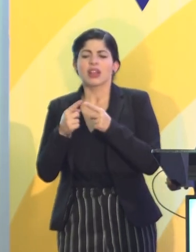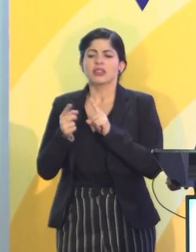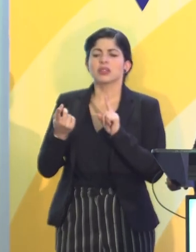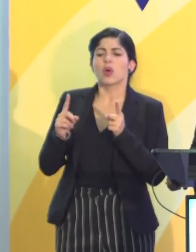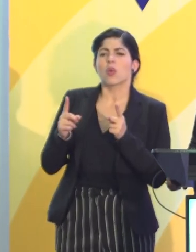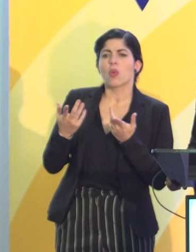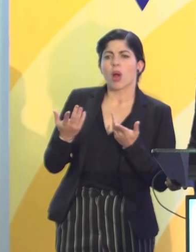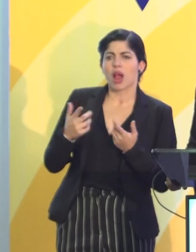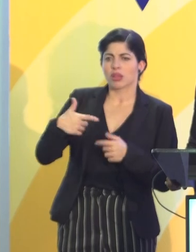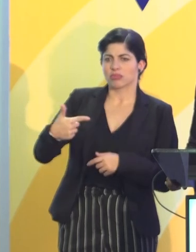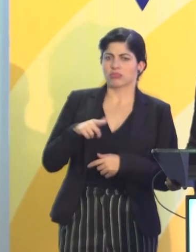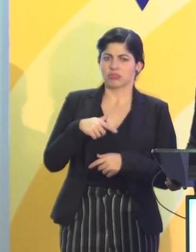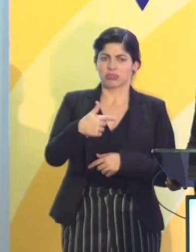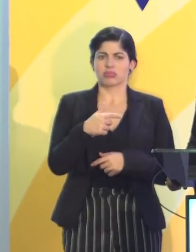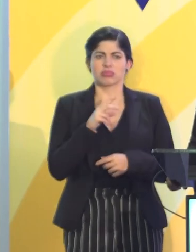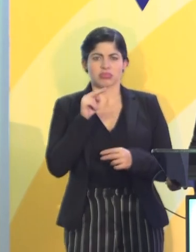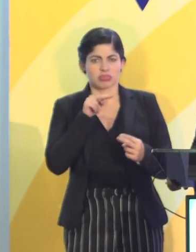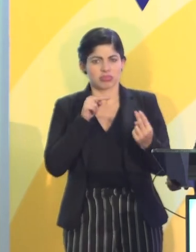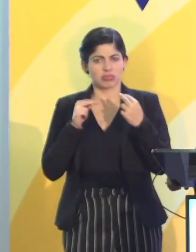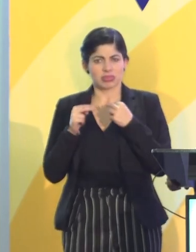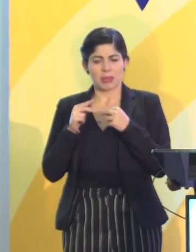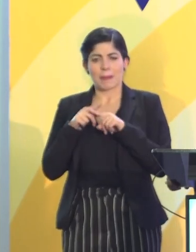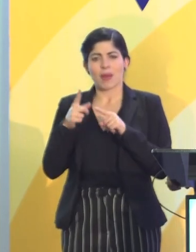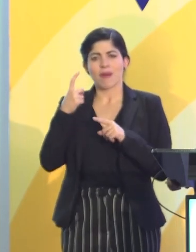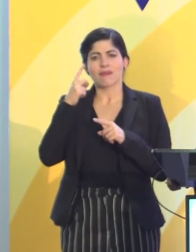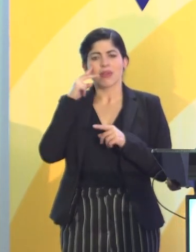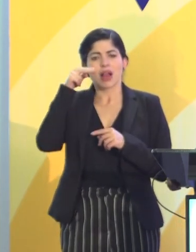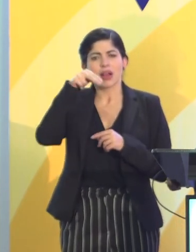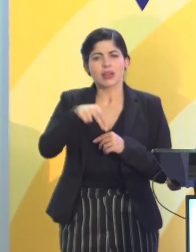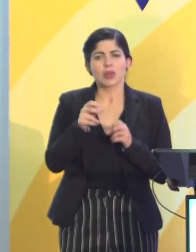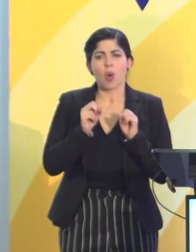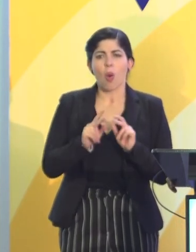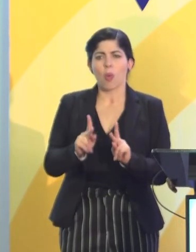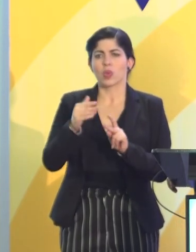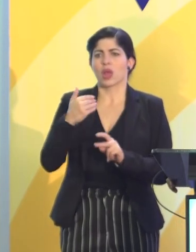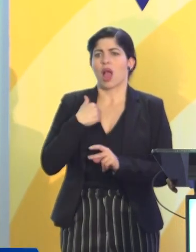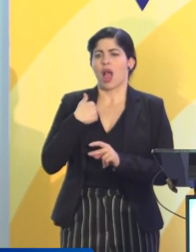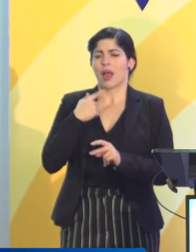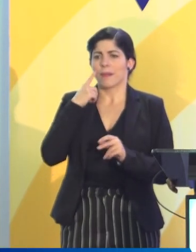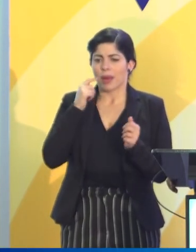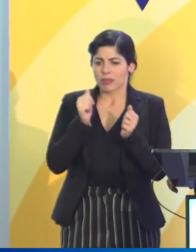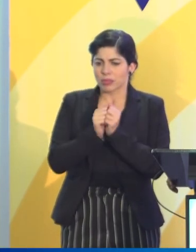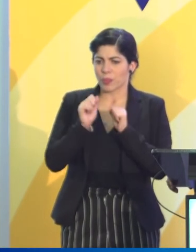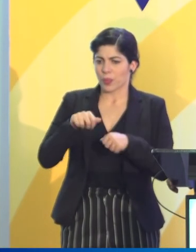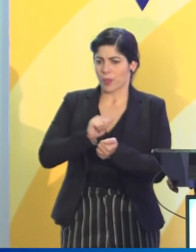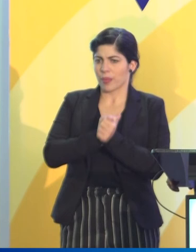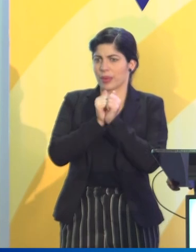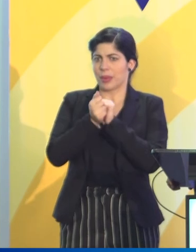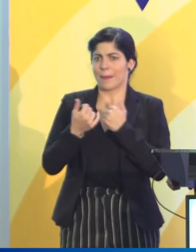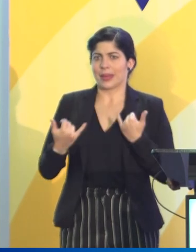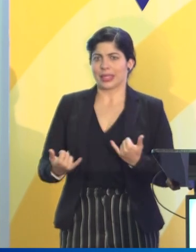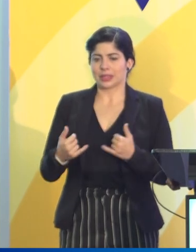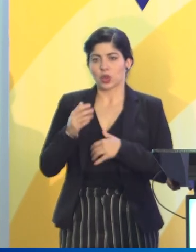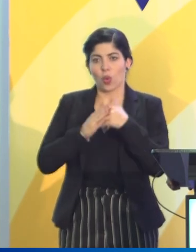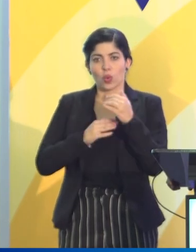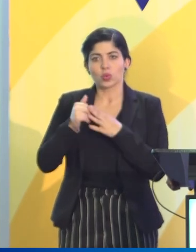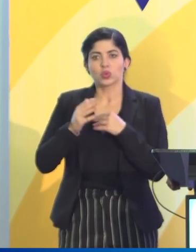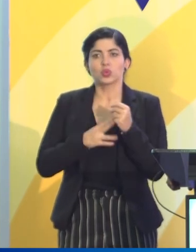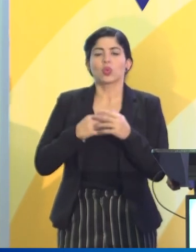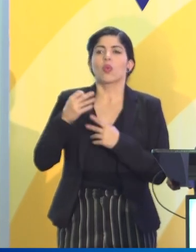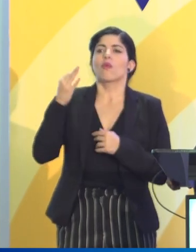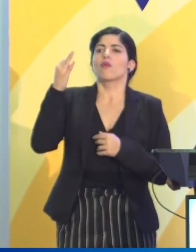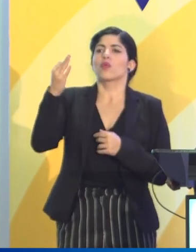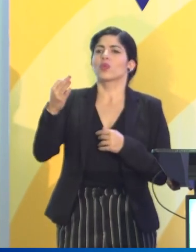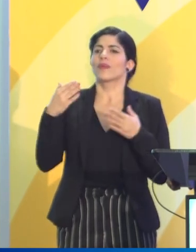tenemos con el otro y con la otra, y no miramos todas las oportunidades que tenemos para transformar el presente y construir un futuro